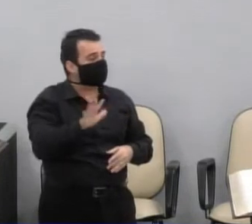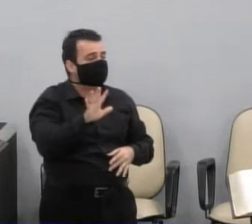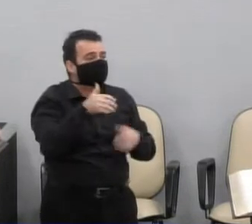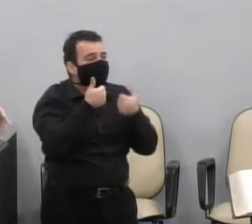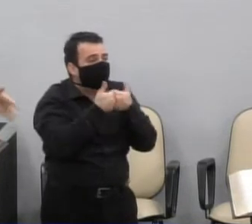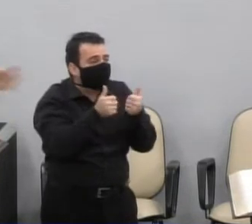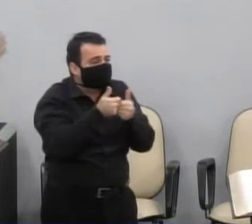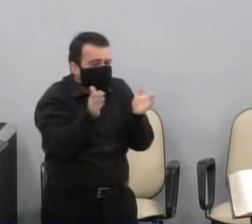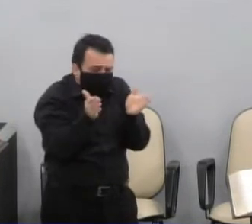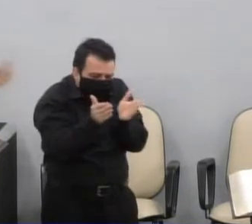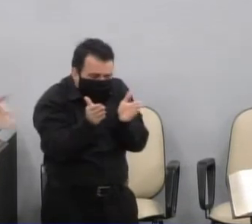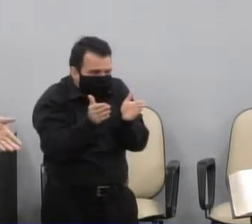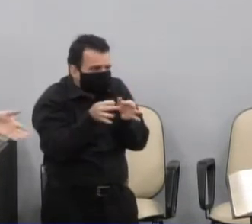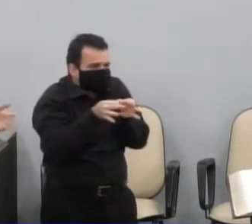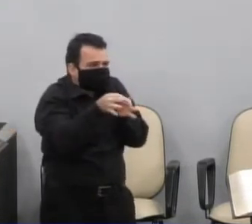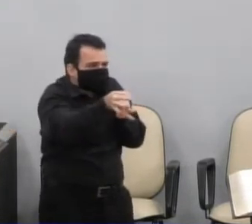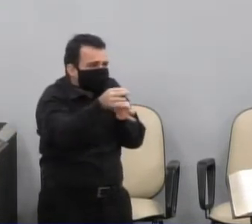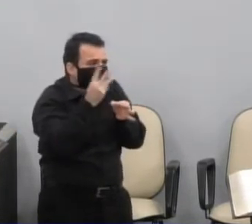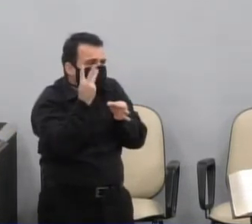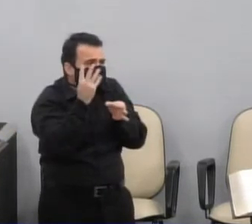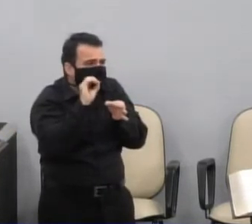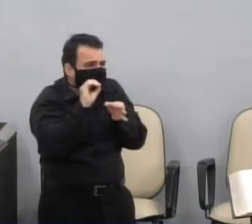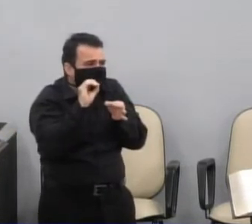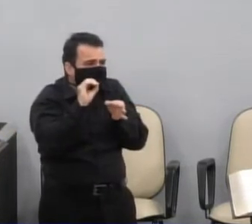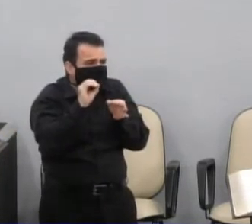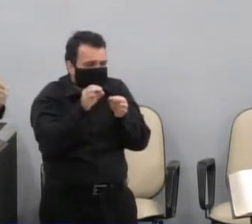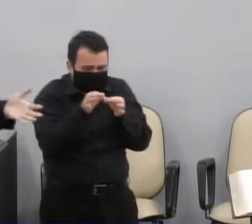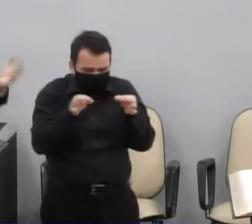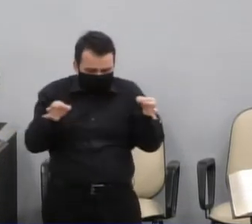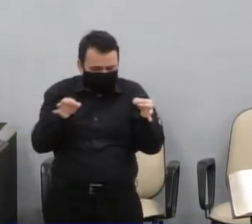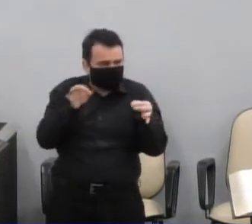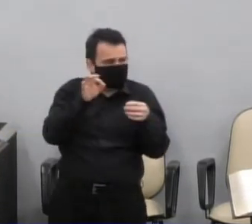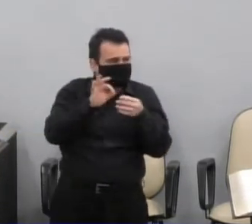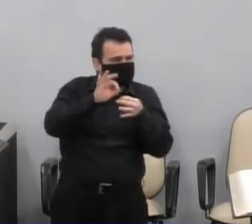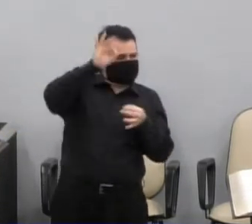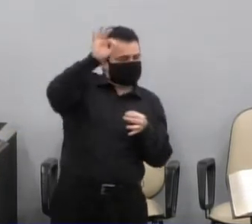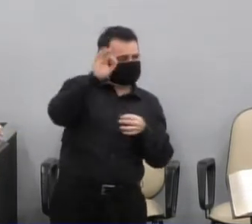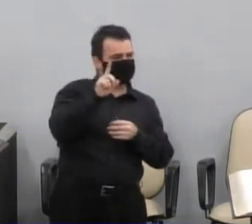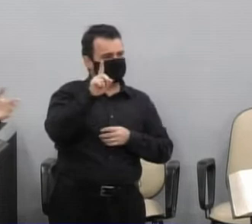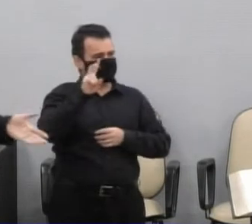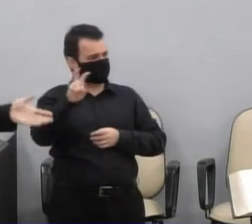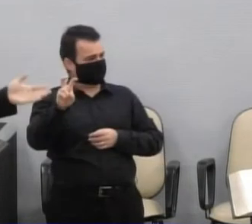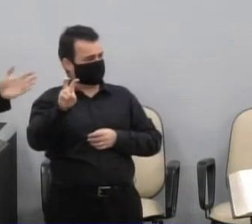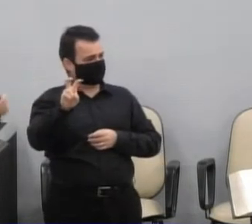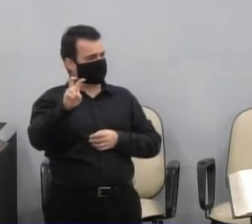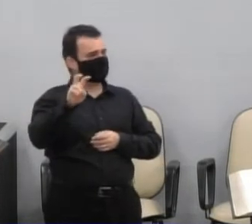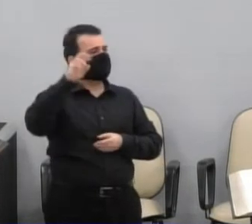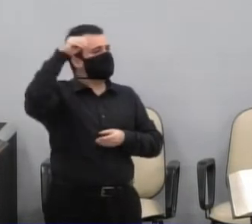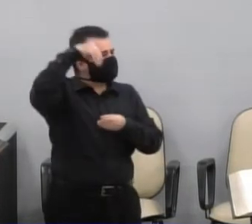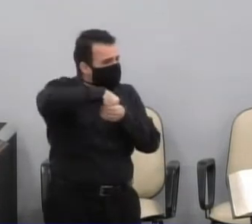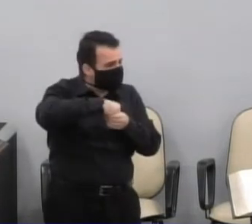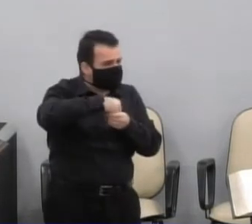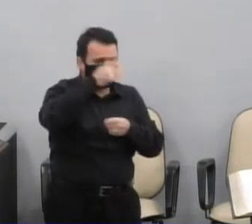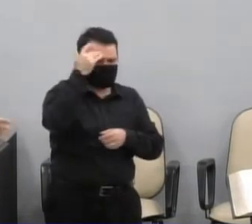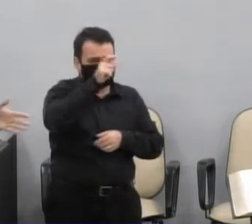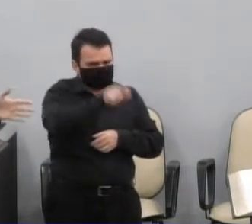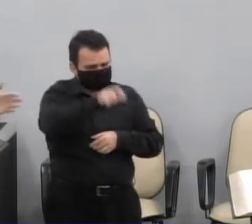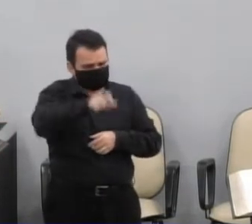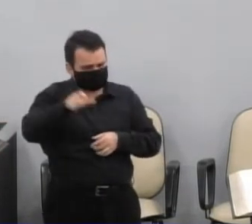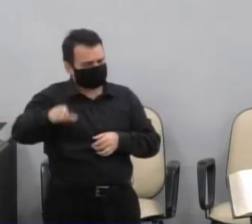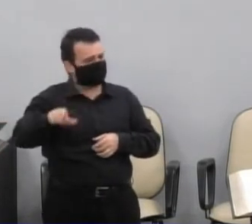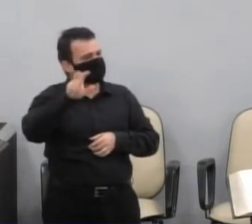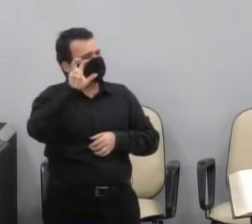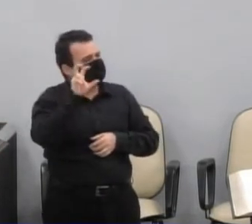metros quadrados, 15 de comprimento, por 2 de largura, pode carregar 50 pessoas, um